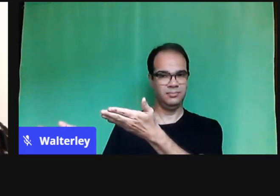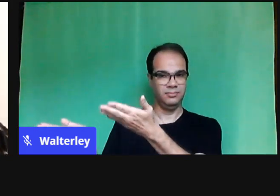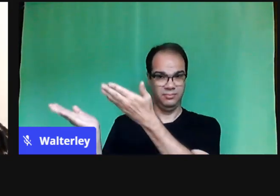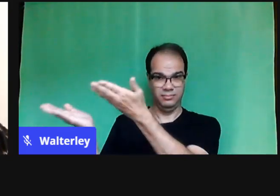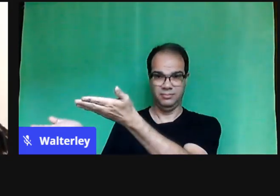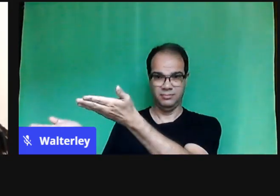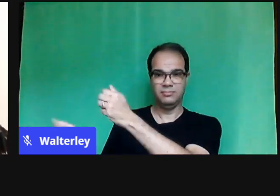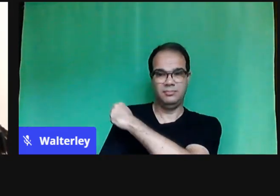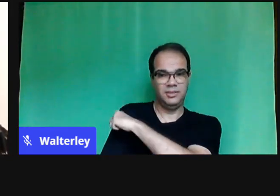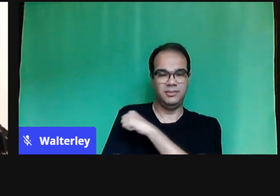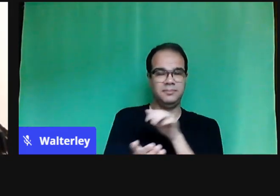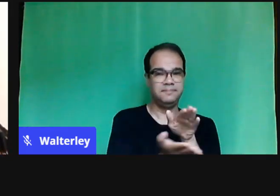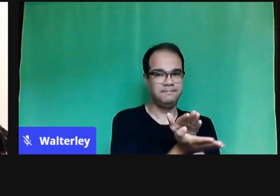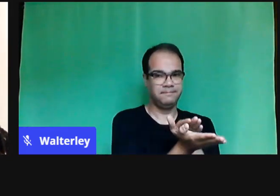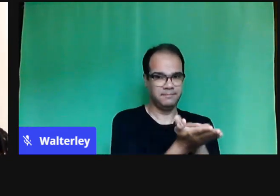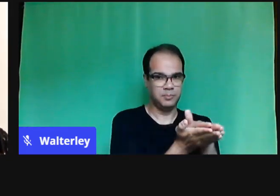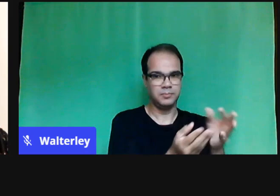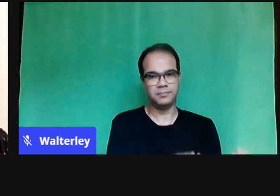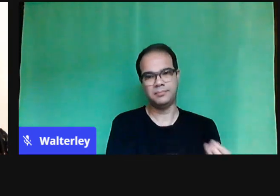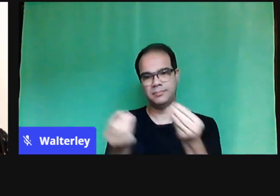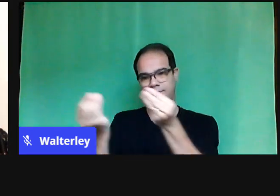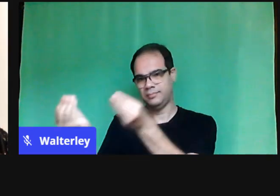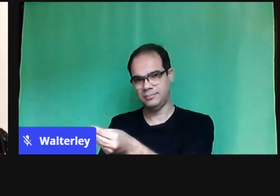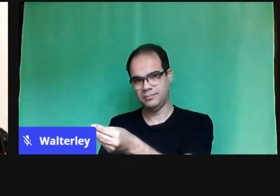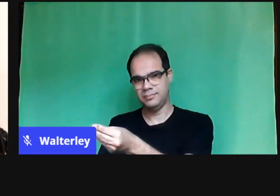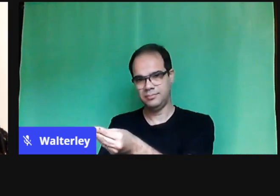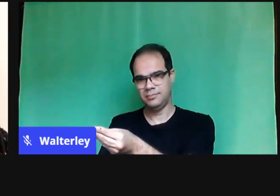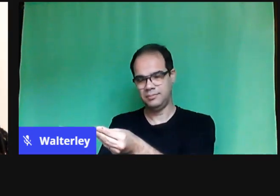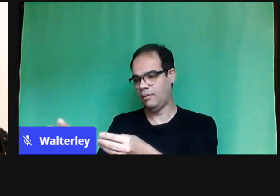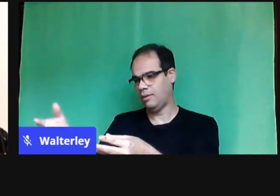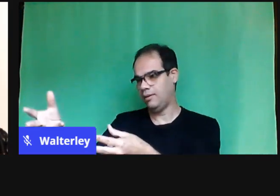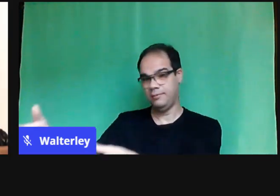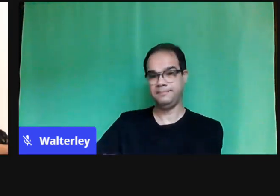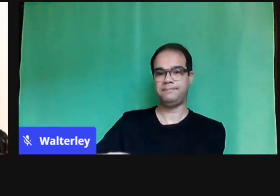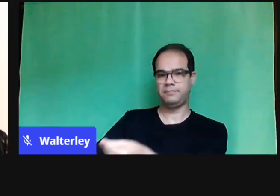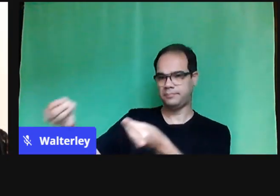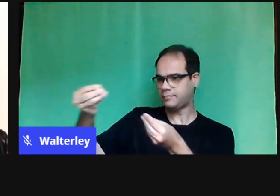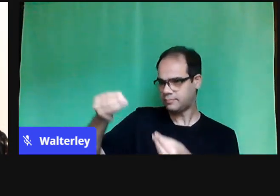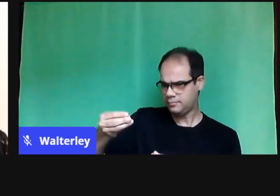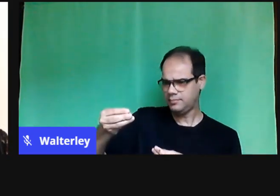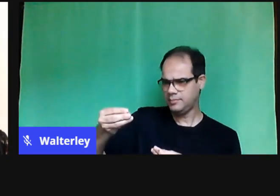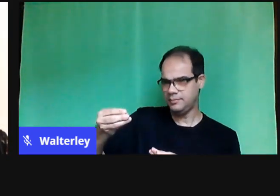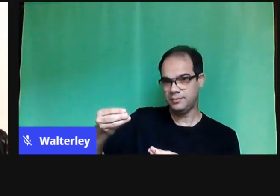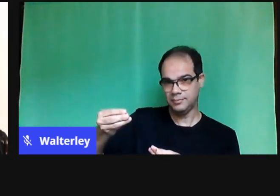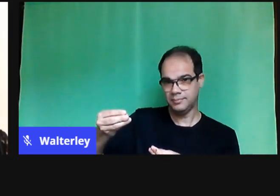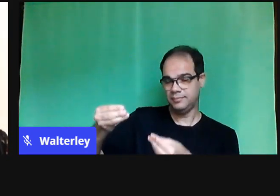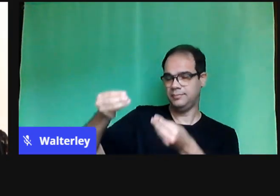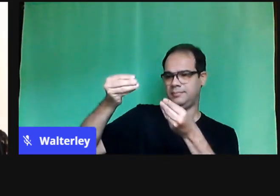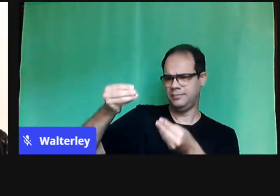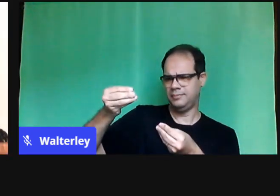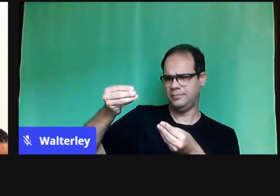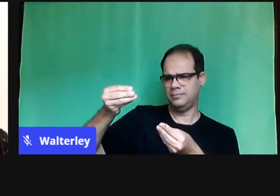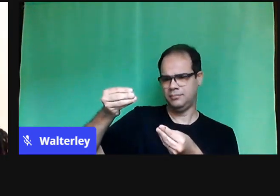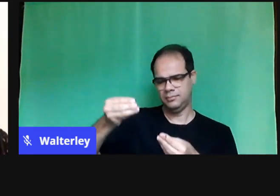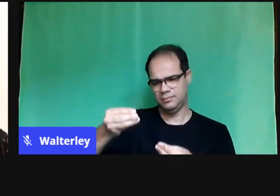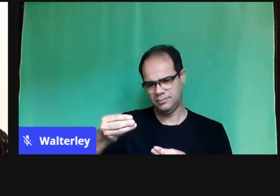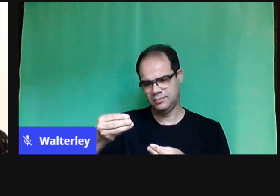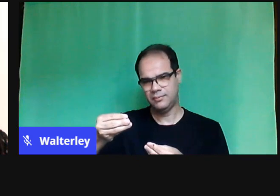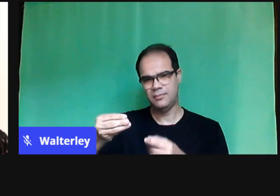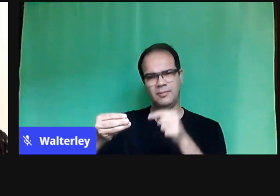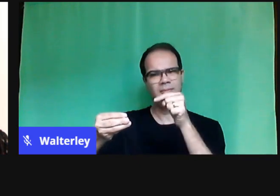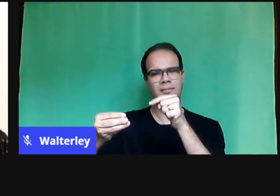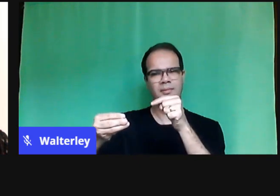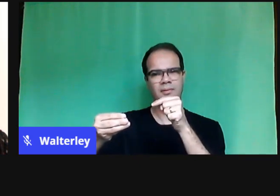que esse material impresso vai e ele volta com letra que não é da criança, isso ano passado que eu conheci essa criança, esse ano eu nem